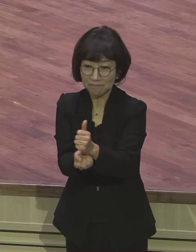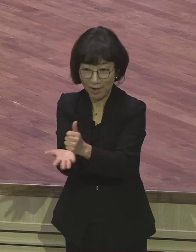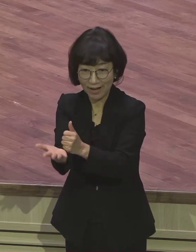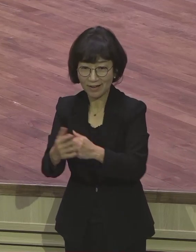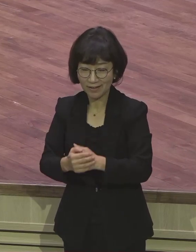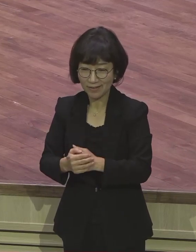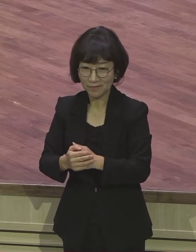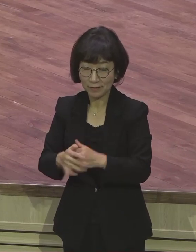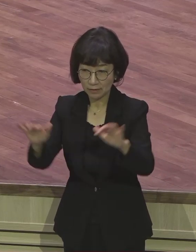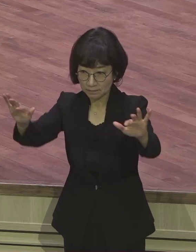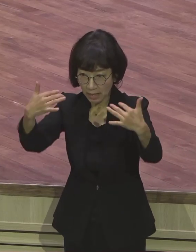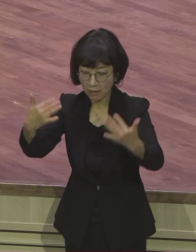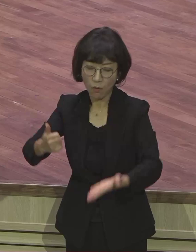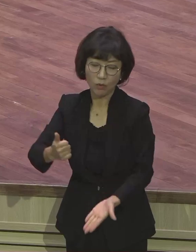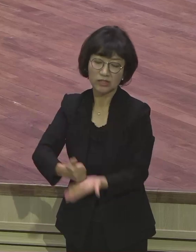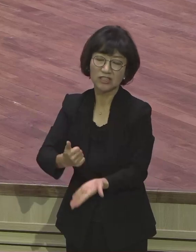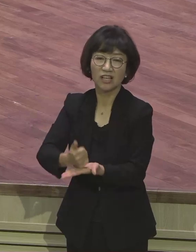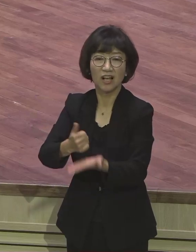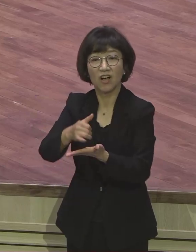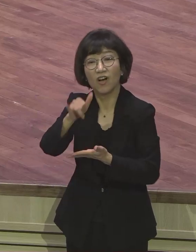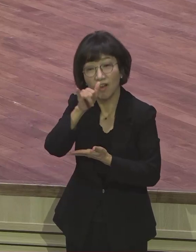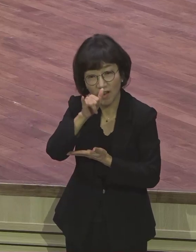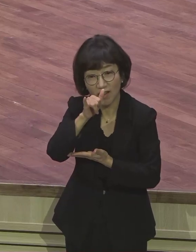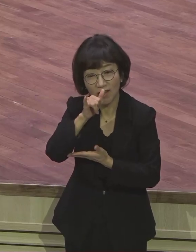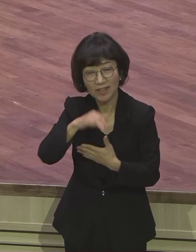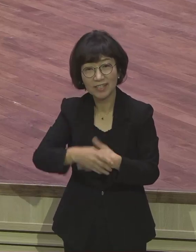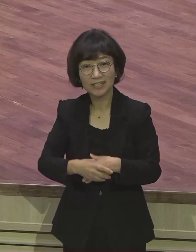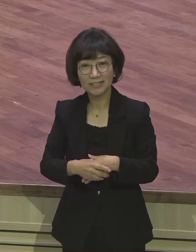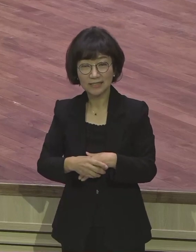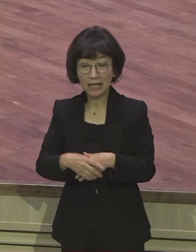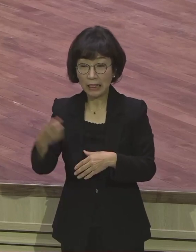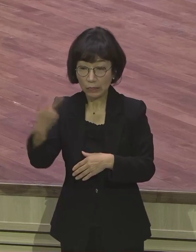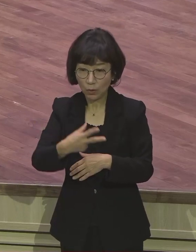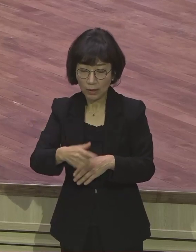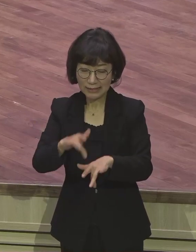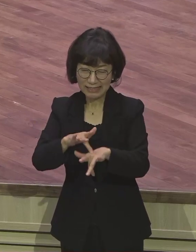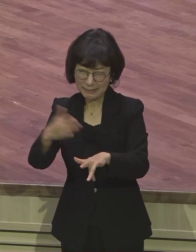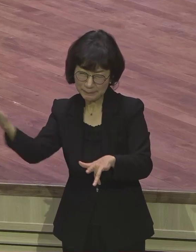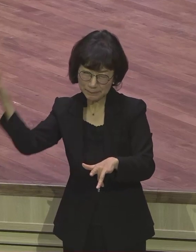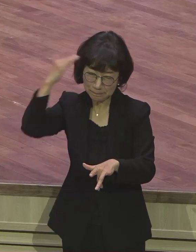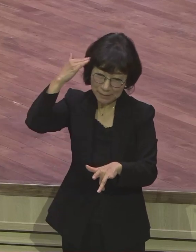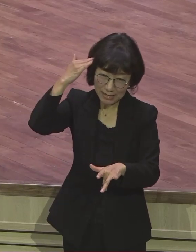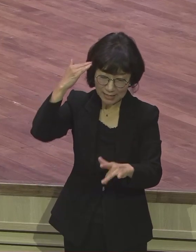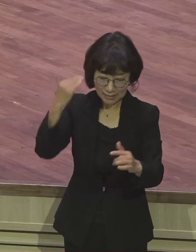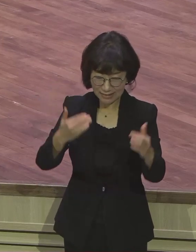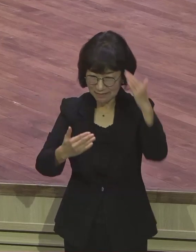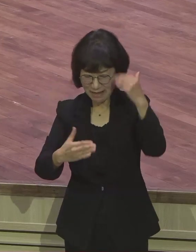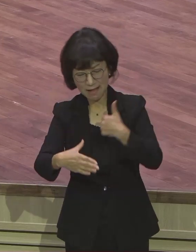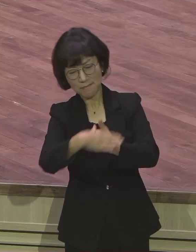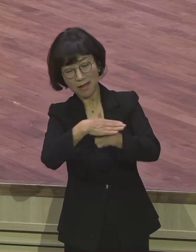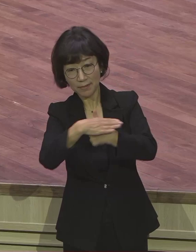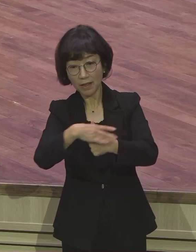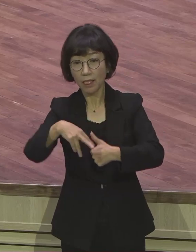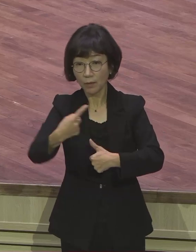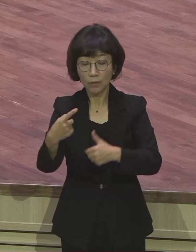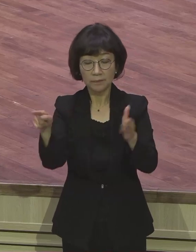완전 무장되었으니까 어떤 공격이 와도 어떤 영적인 공격이 와도 흔들리자